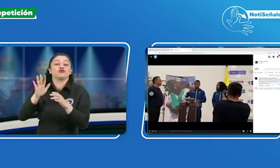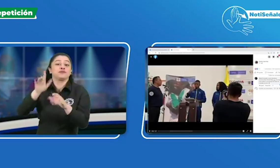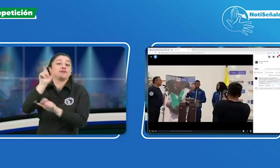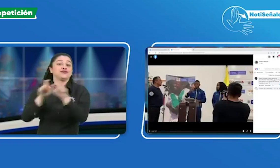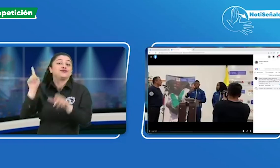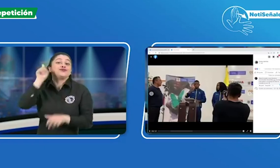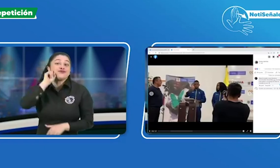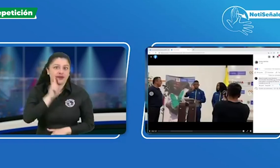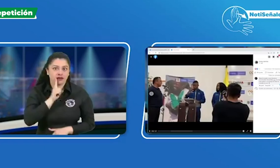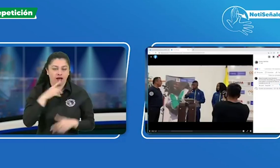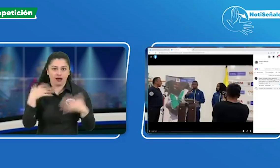La segunda defensa.